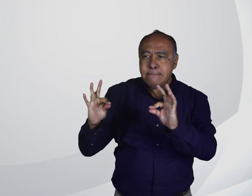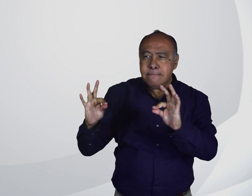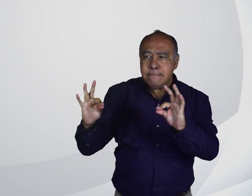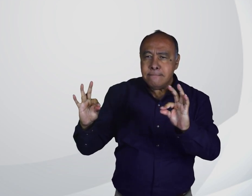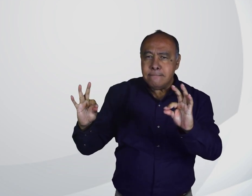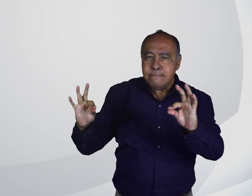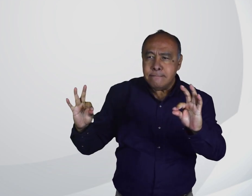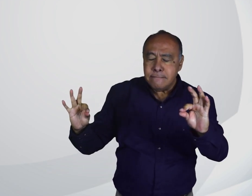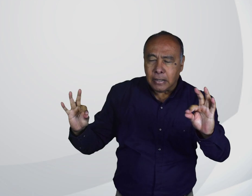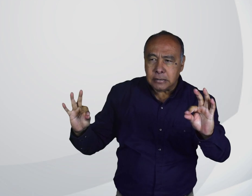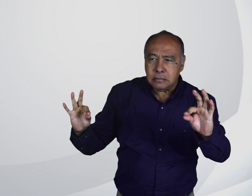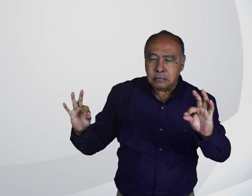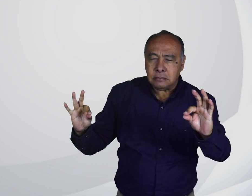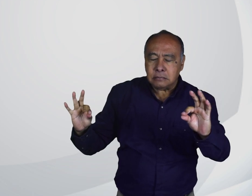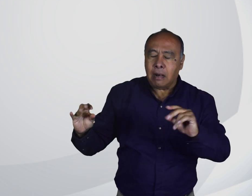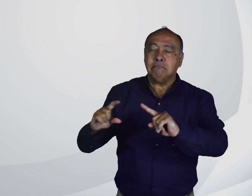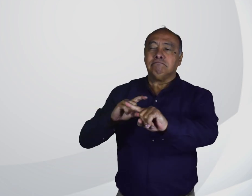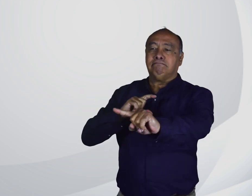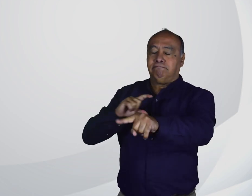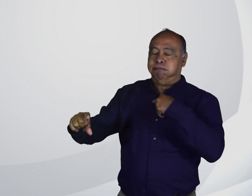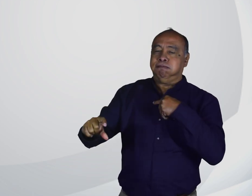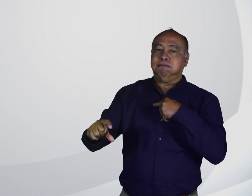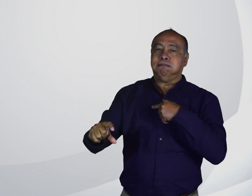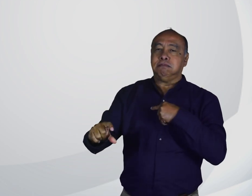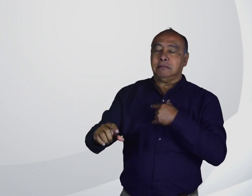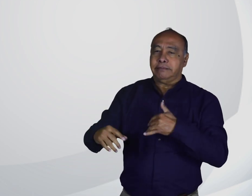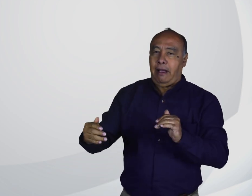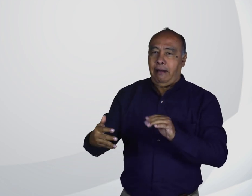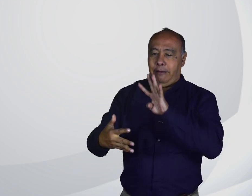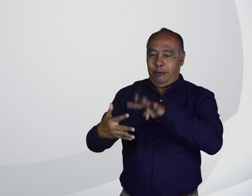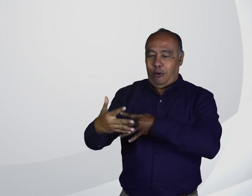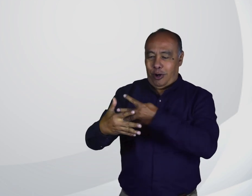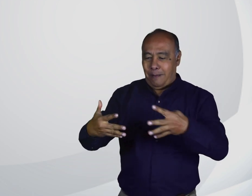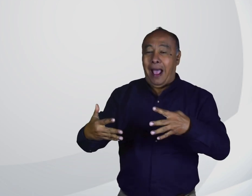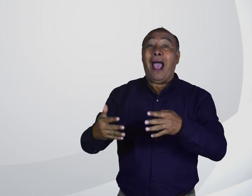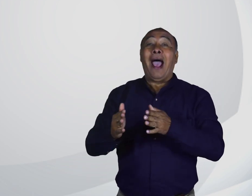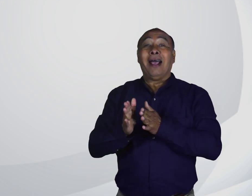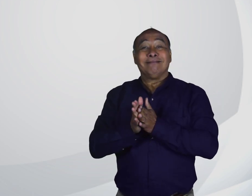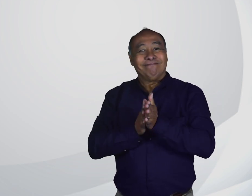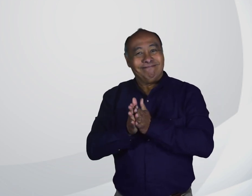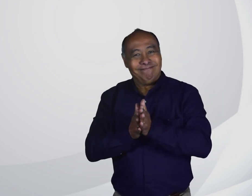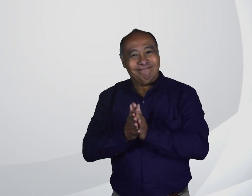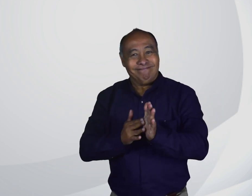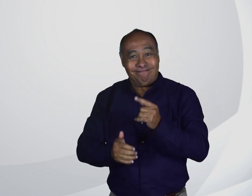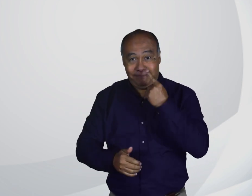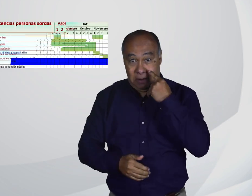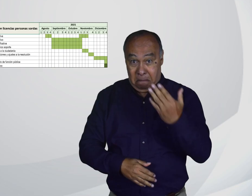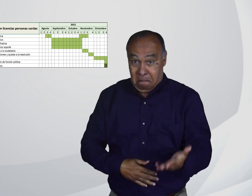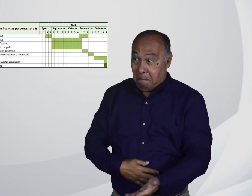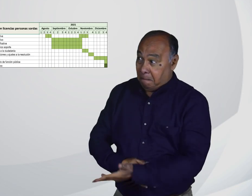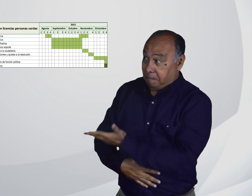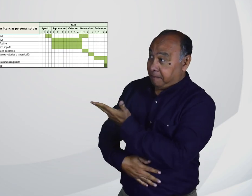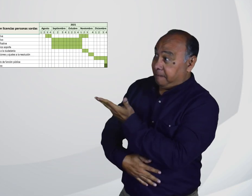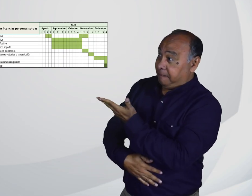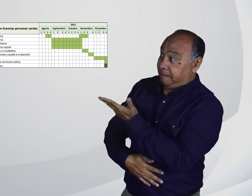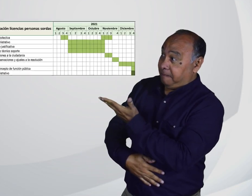se duró un mes insistiendo y esperando respuesta. Cuando ya se obtuvo este cronograma que podemos ver a